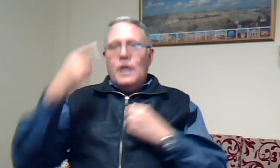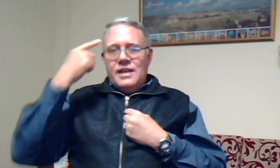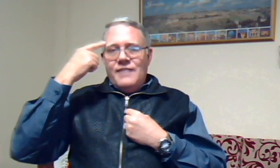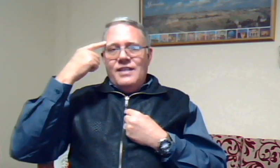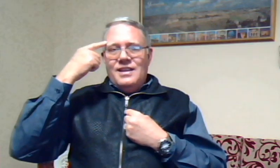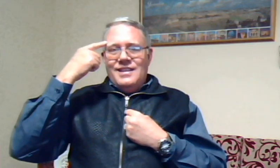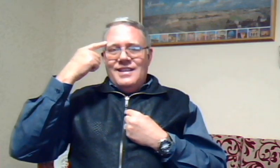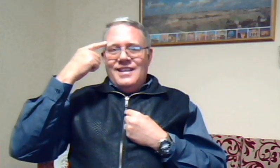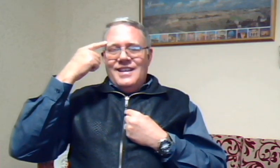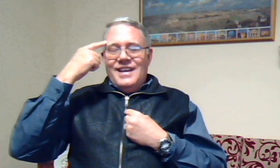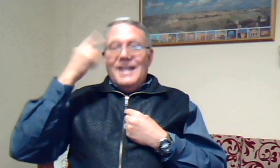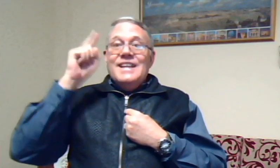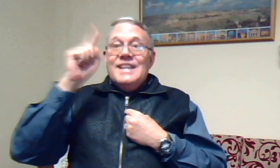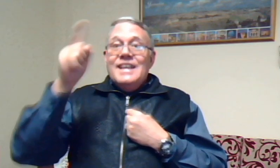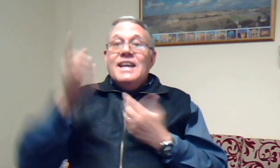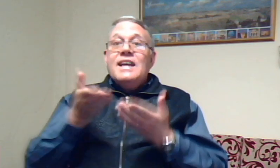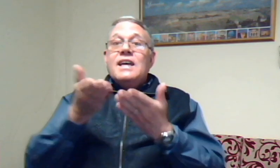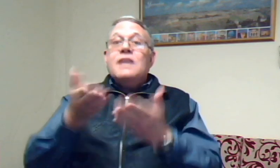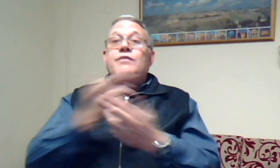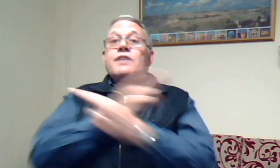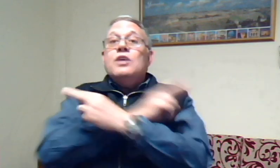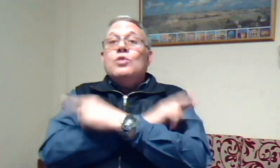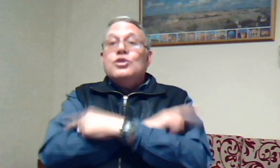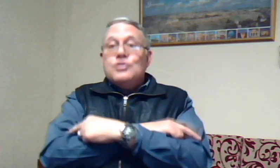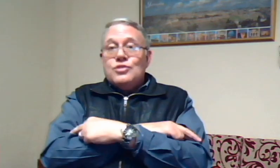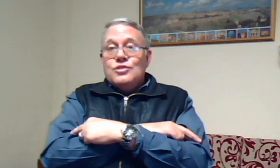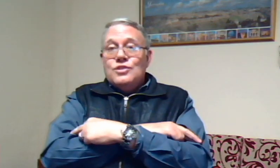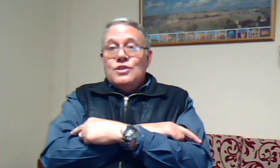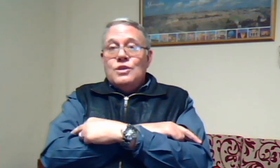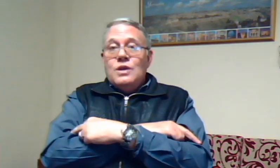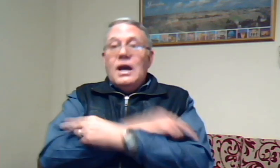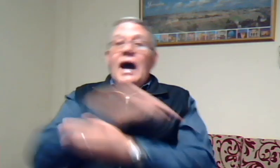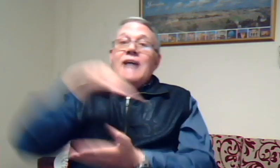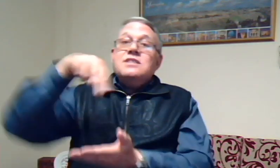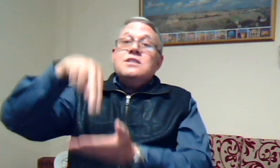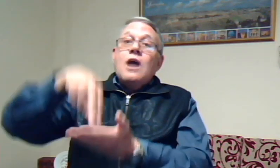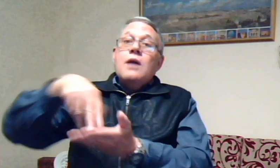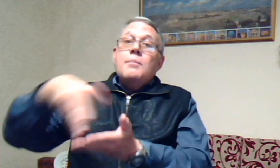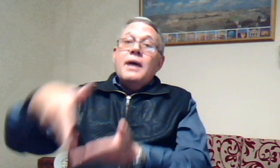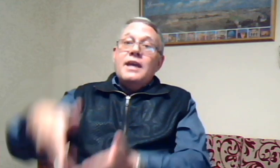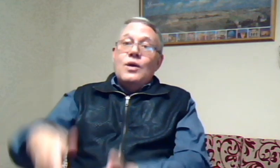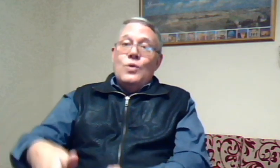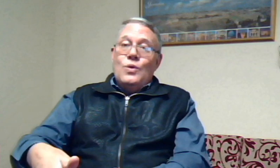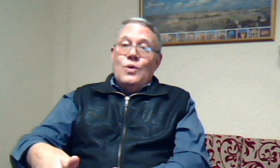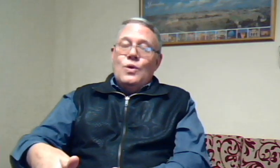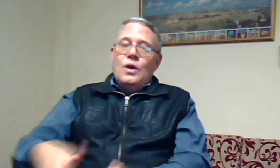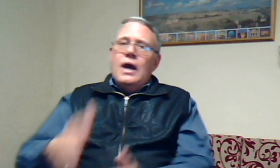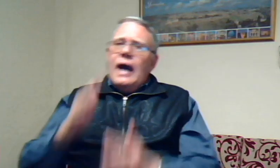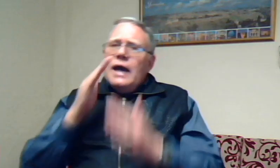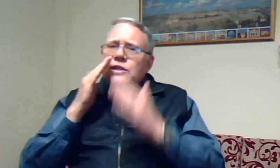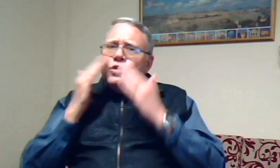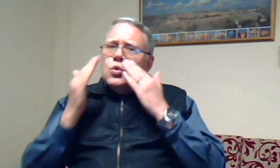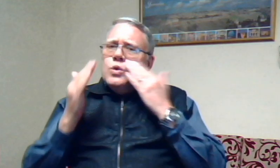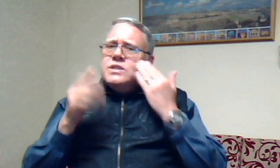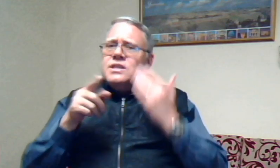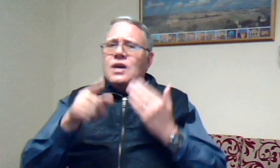Jy weet Die Heere Gee vir jou Rus Hy Hy Staan By jou Hy Troos Jou